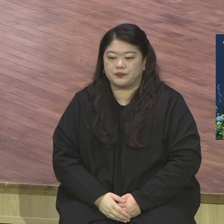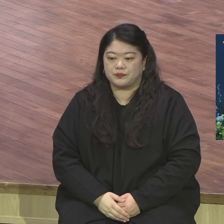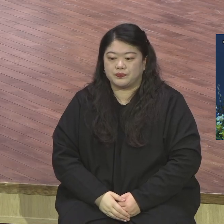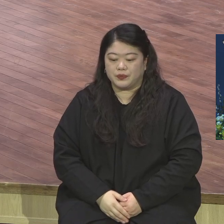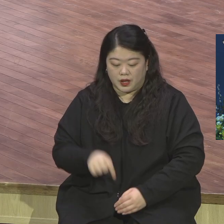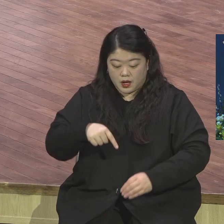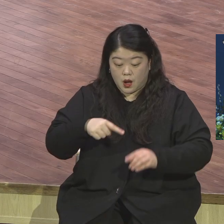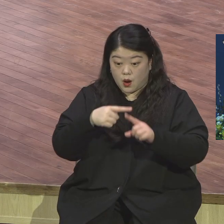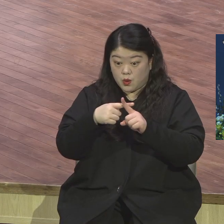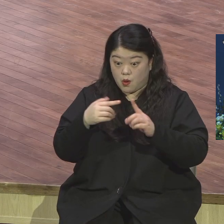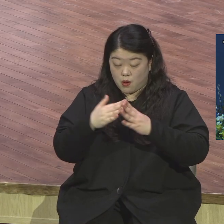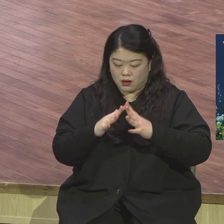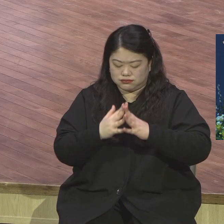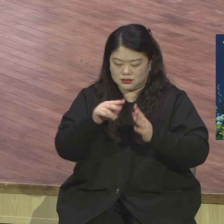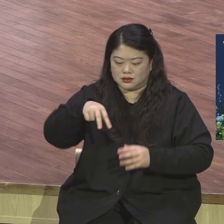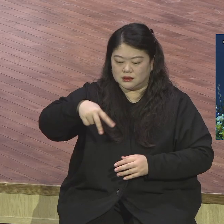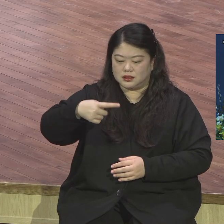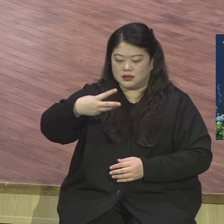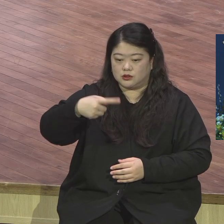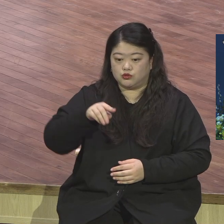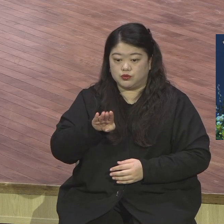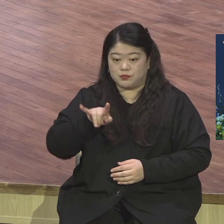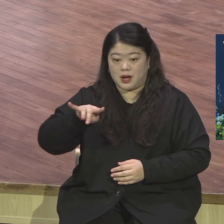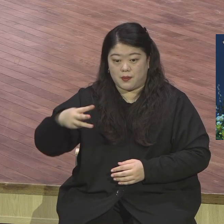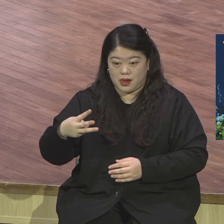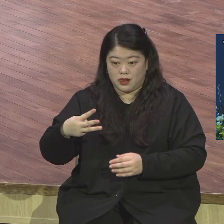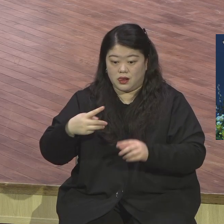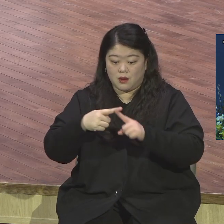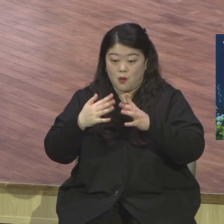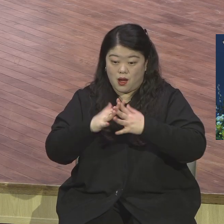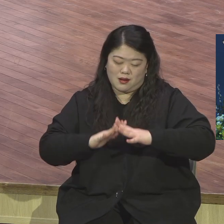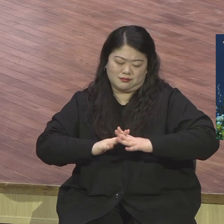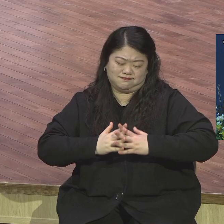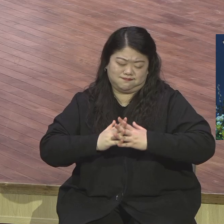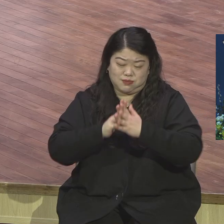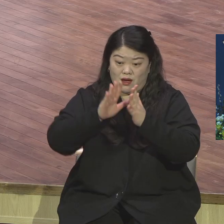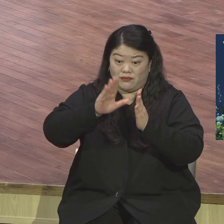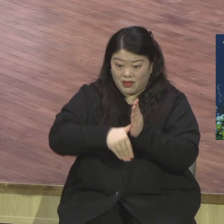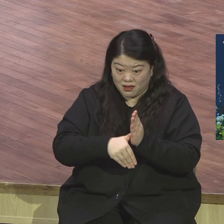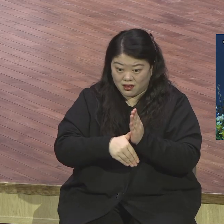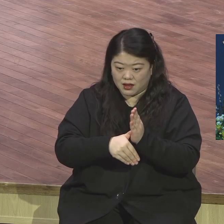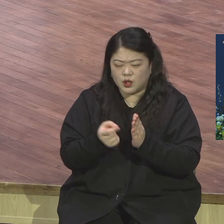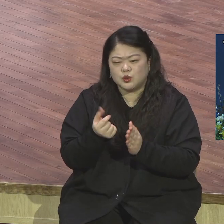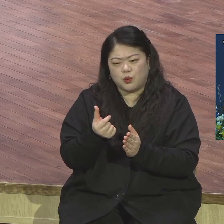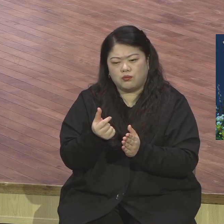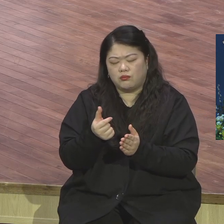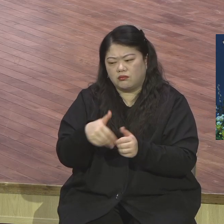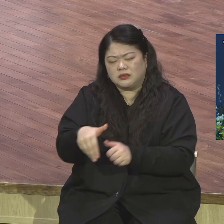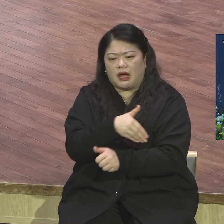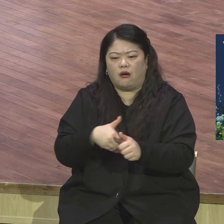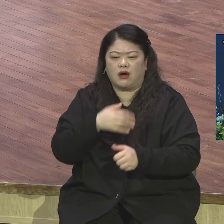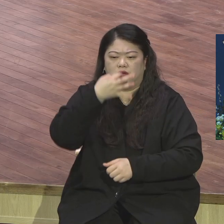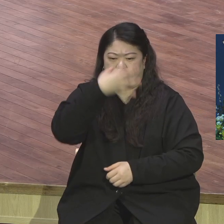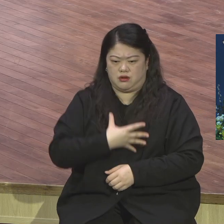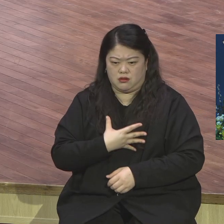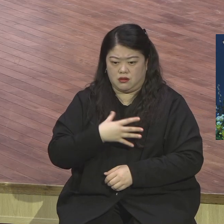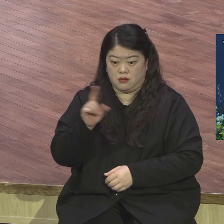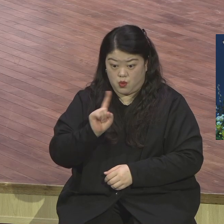있었어요. 바빌론 포로에서 돌아온 이스라엘 백성들이 성전 재건을 사역을